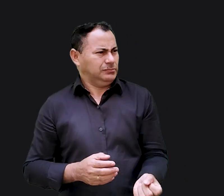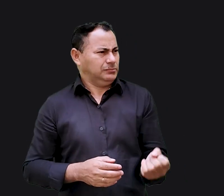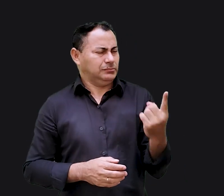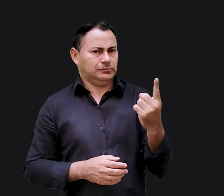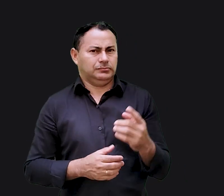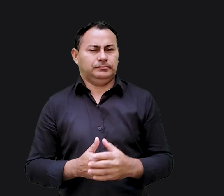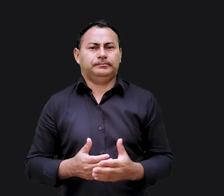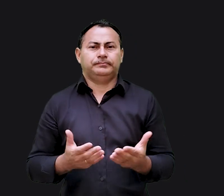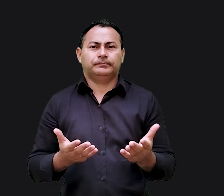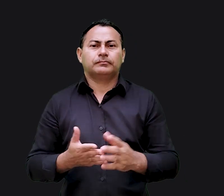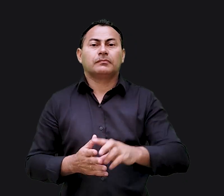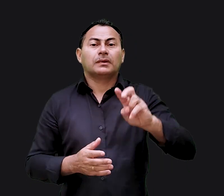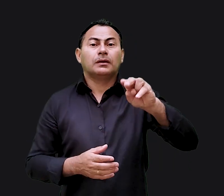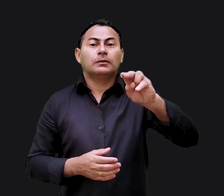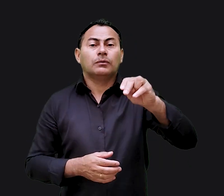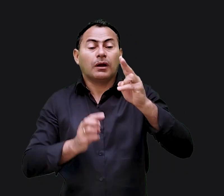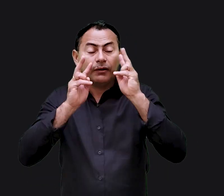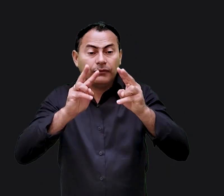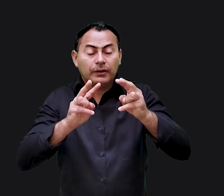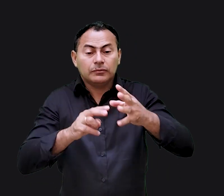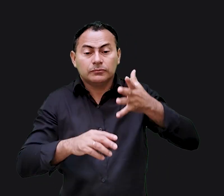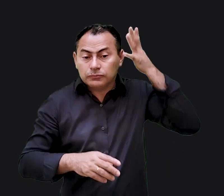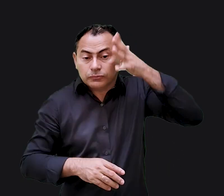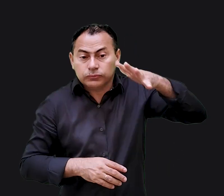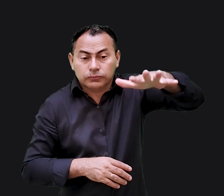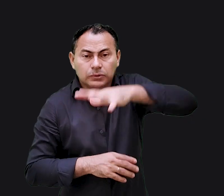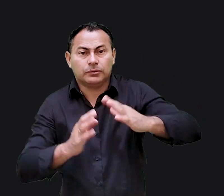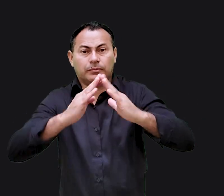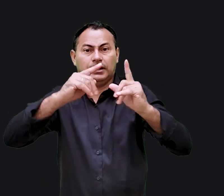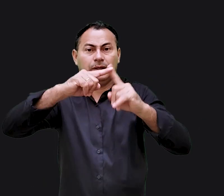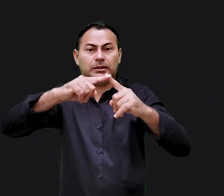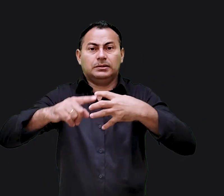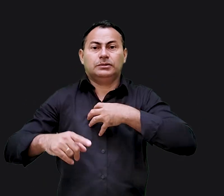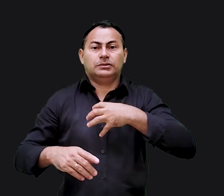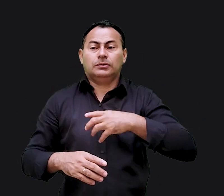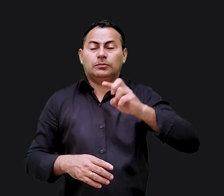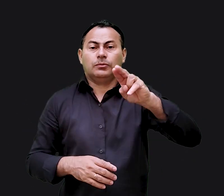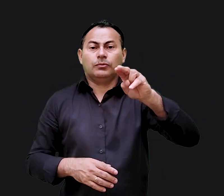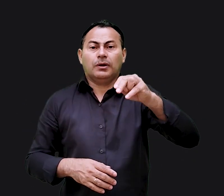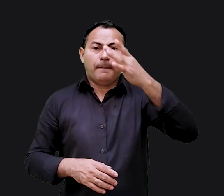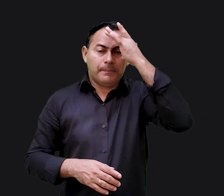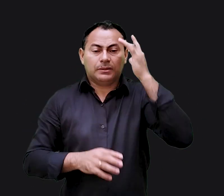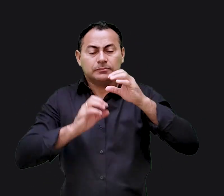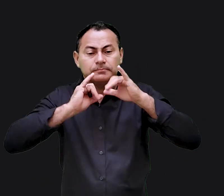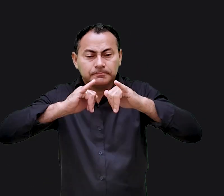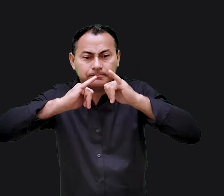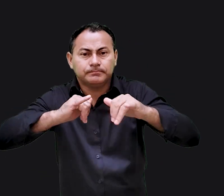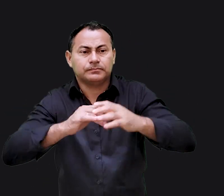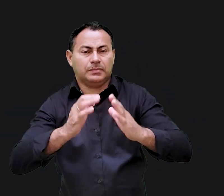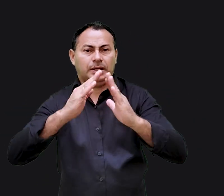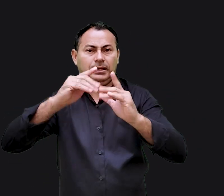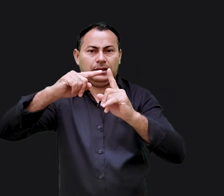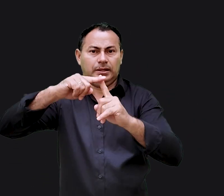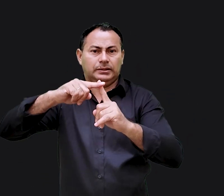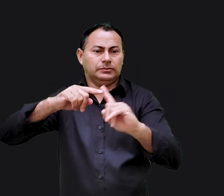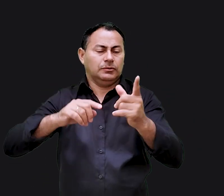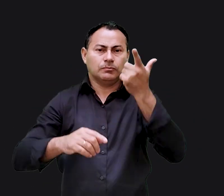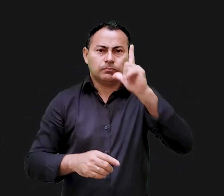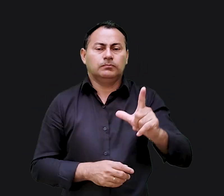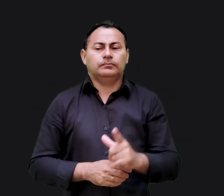achado repulsiva. Nunca vi ninguém pregar no púlpito de uma igreja desse jeito. Se alguém pregasse assim em uma igreja,